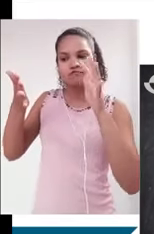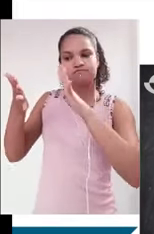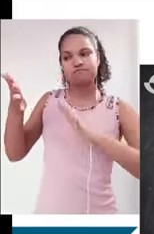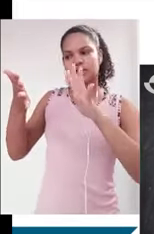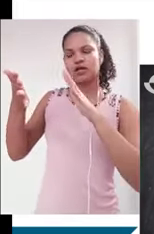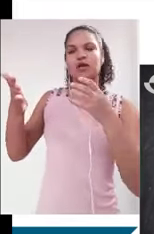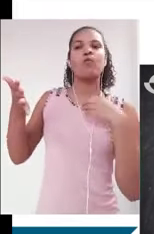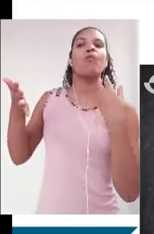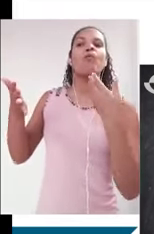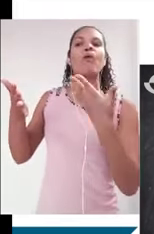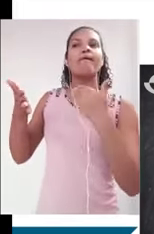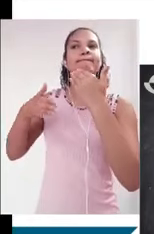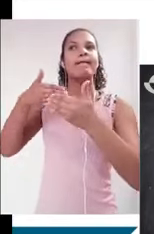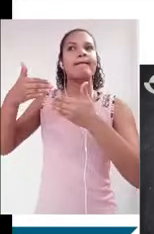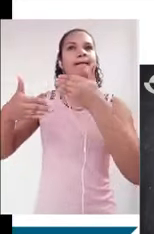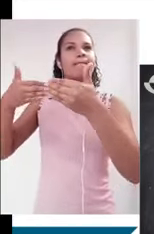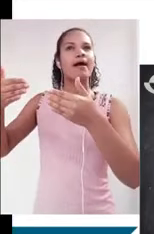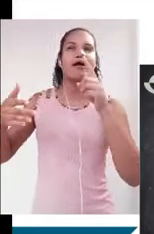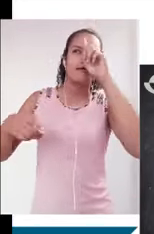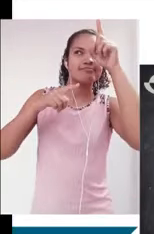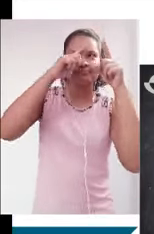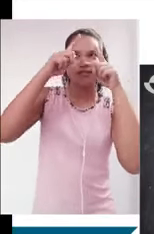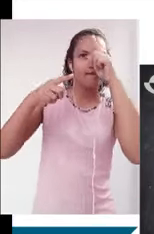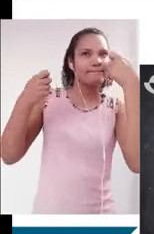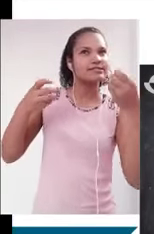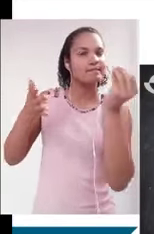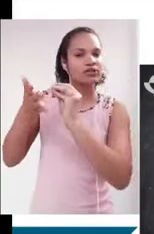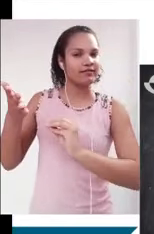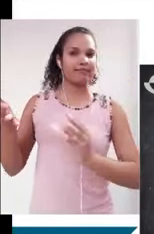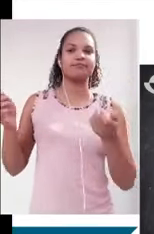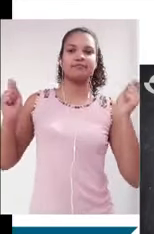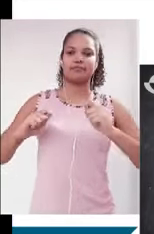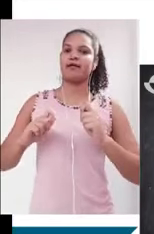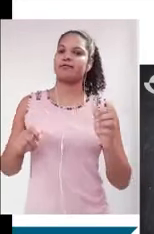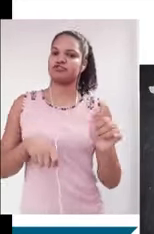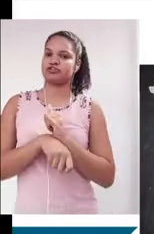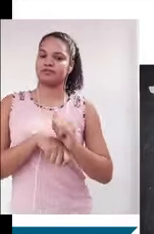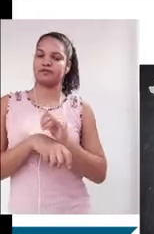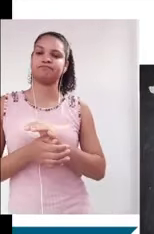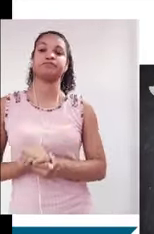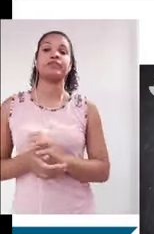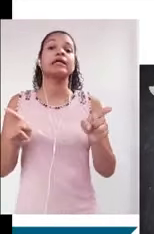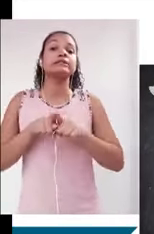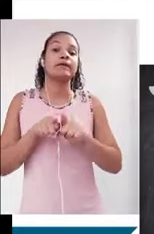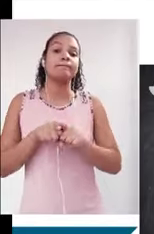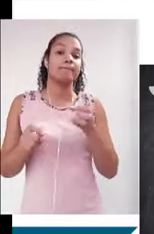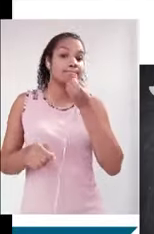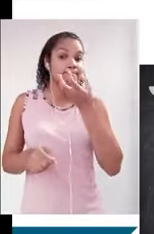partes que você vai executar, quais são as ideias que você tem que implantar na sua redação. Certo? E aí, vale a pena nós destacarmos